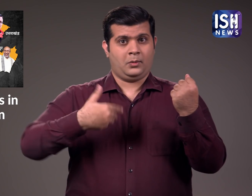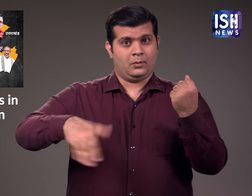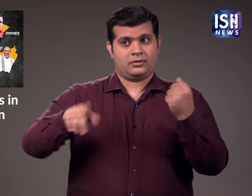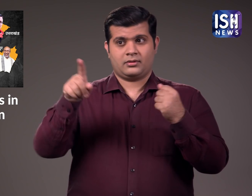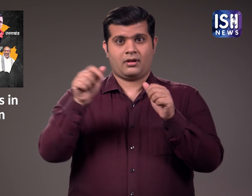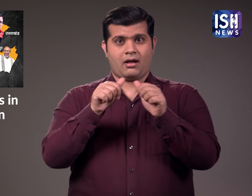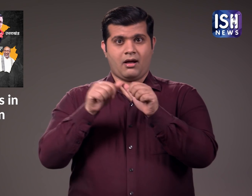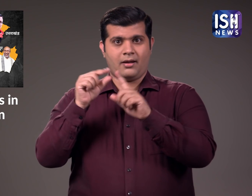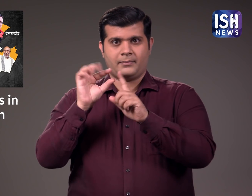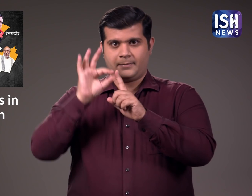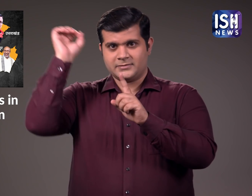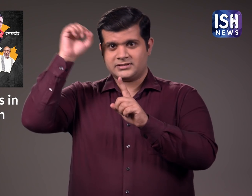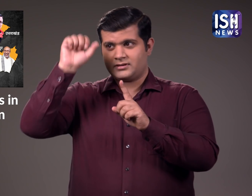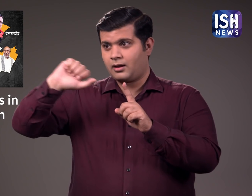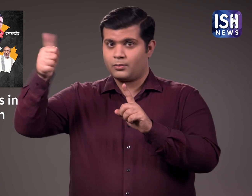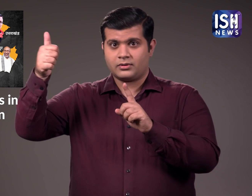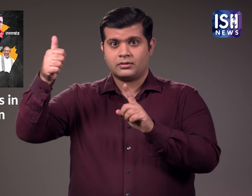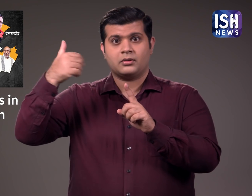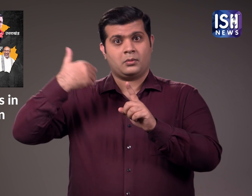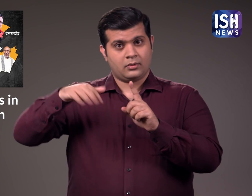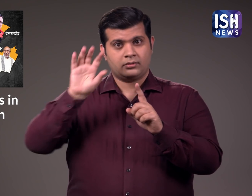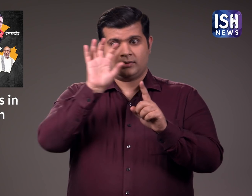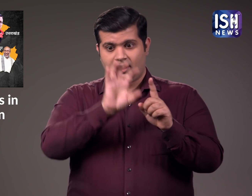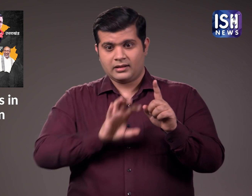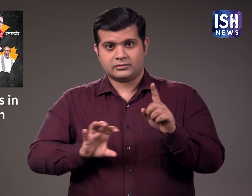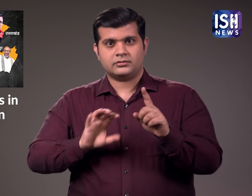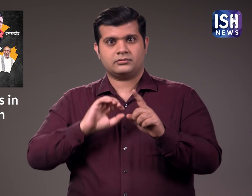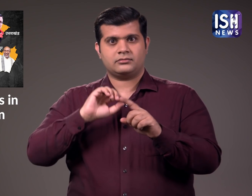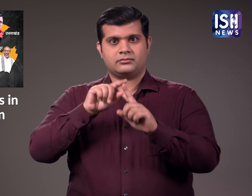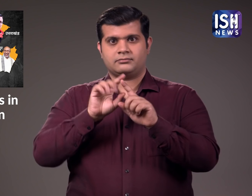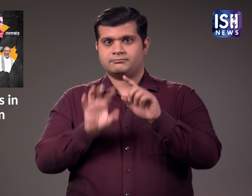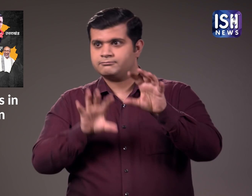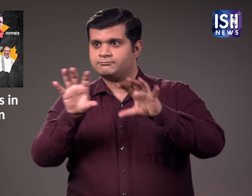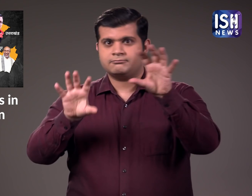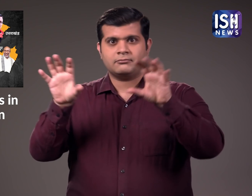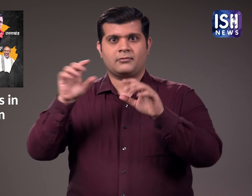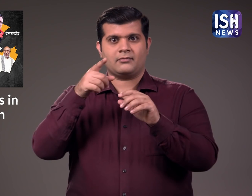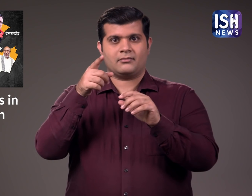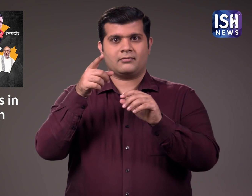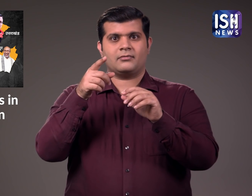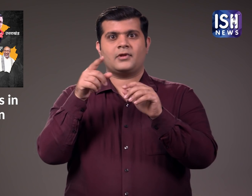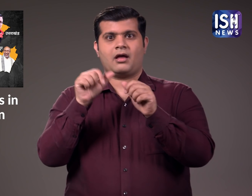आप क्या सोचते हैं क्या आम आदमी पार्टी अन्या राज्यों में सत्ता में आ पाएगी